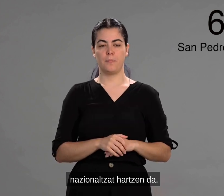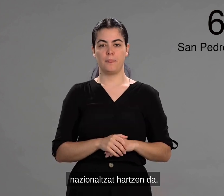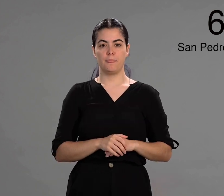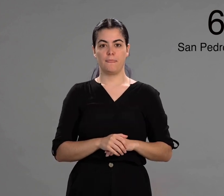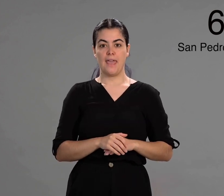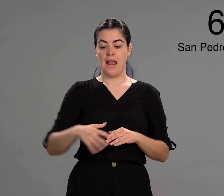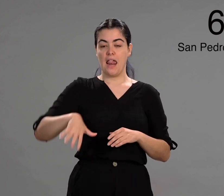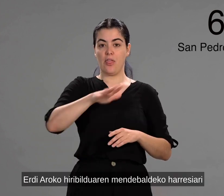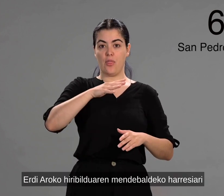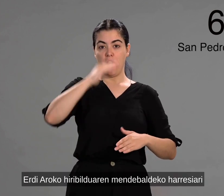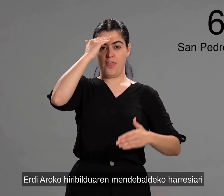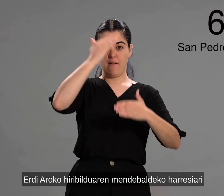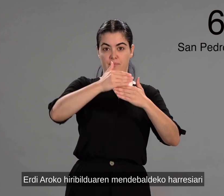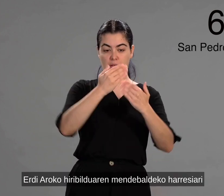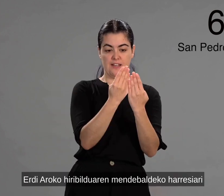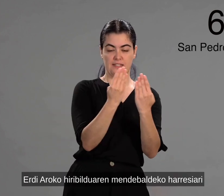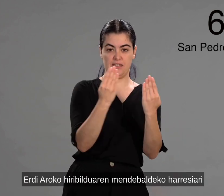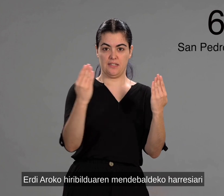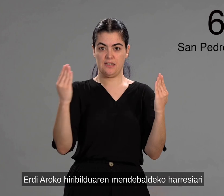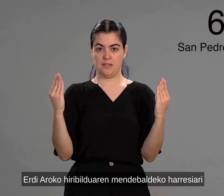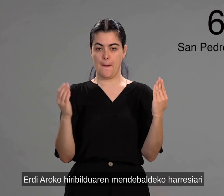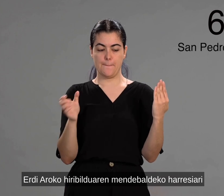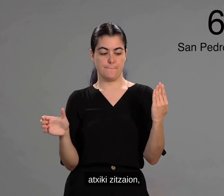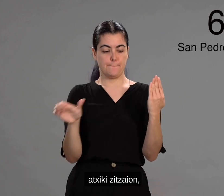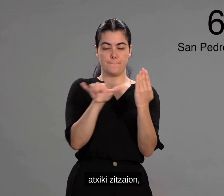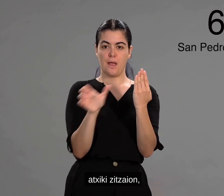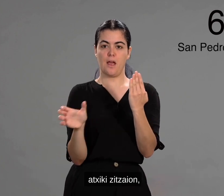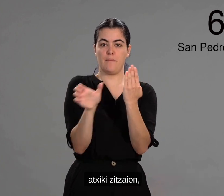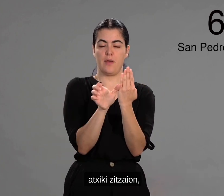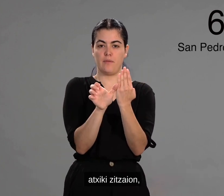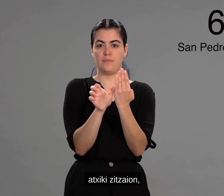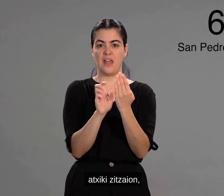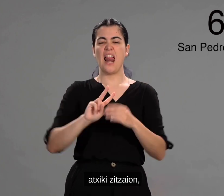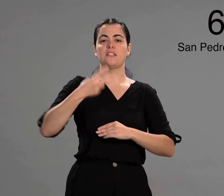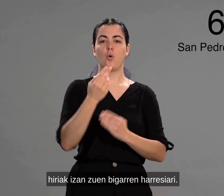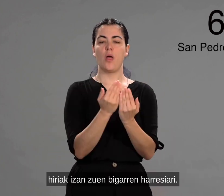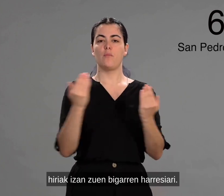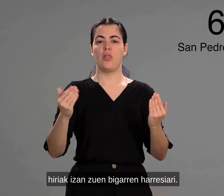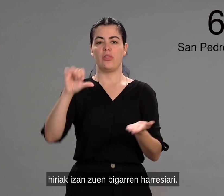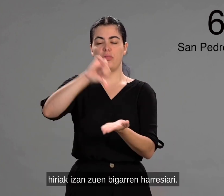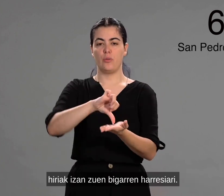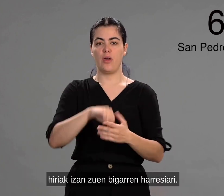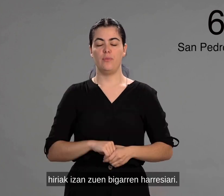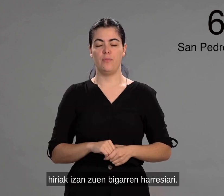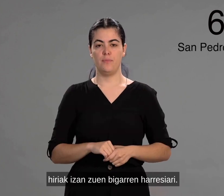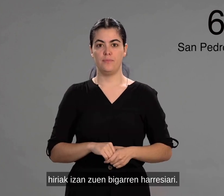Erdiaroko iribilduaren mendebaldeko arresiari atxik izitzaion, iriak izan zuen bigarren arresiari.